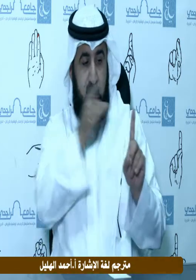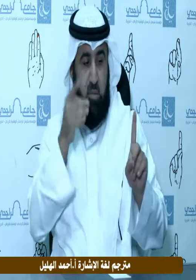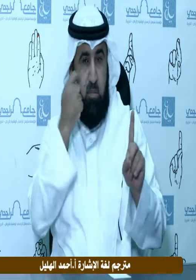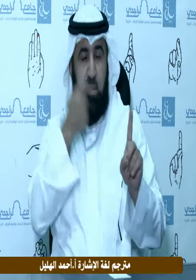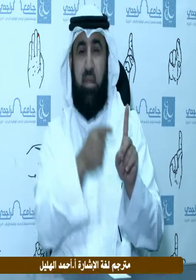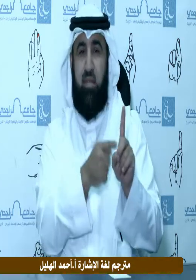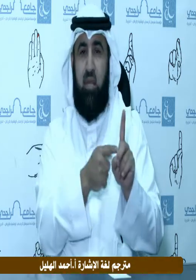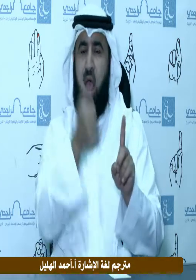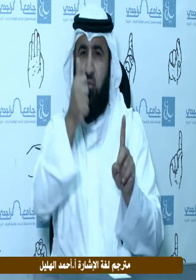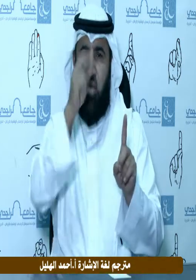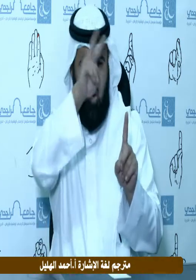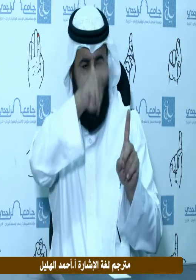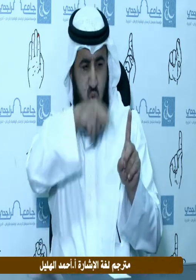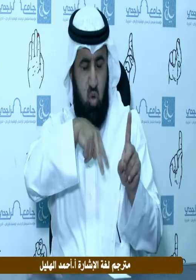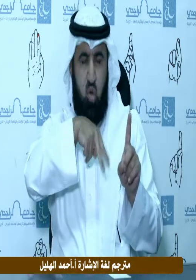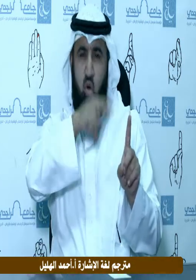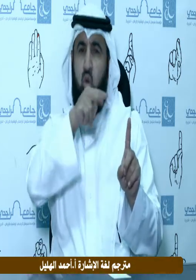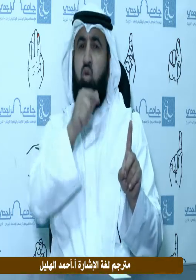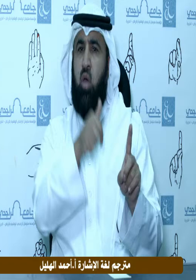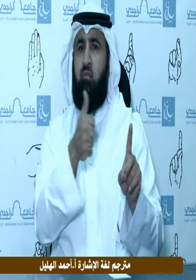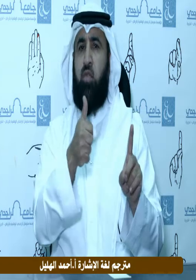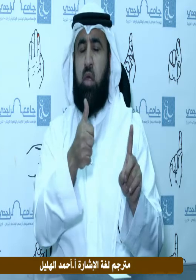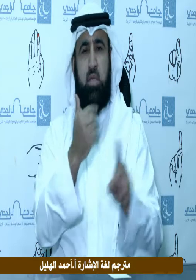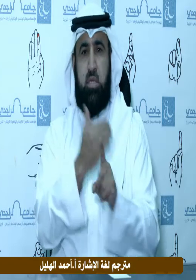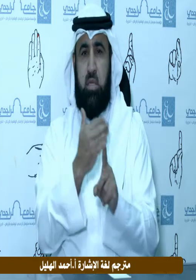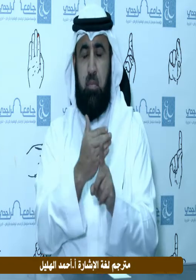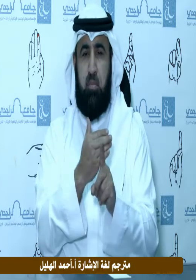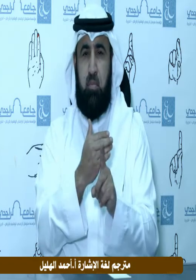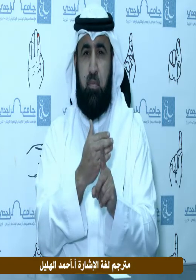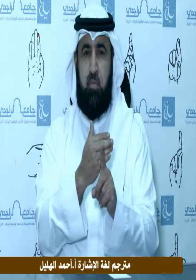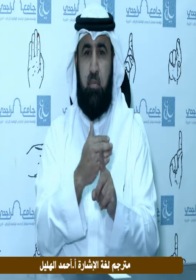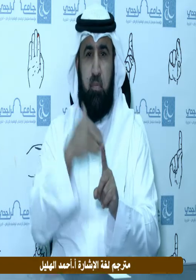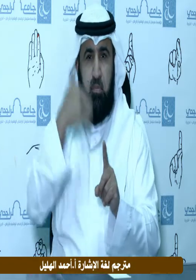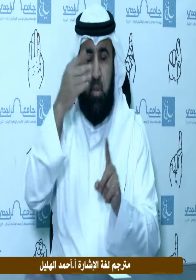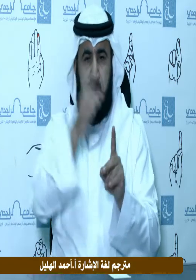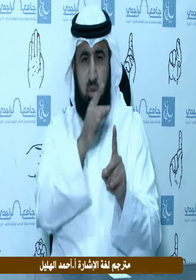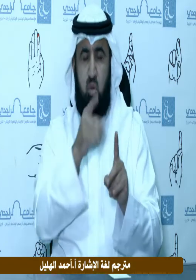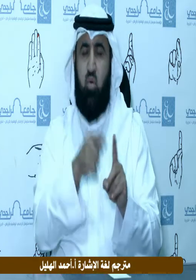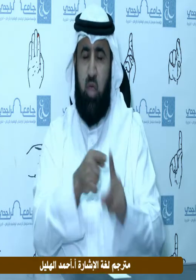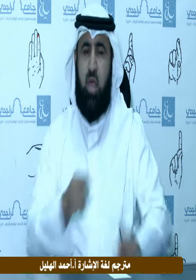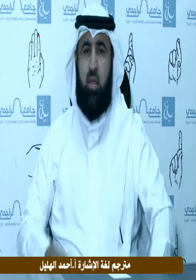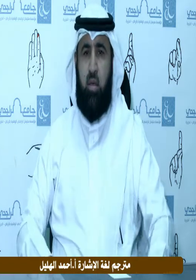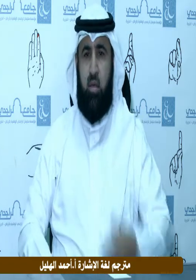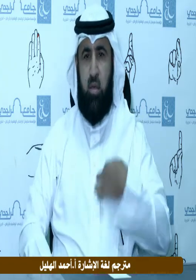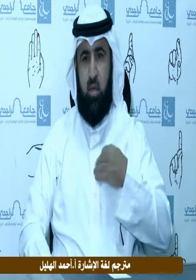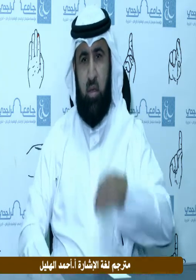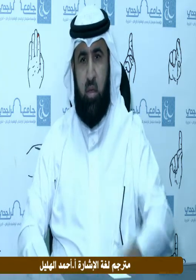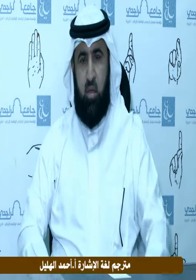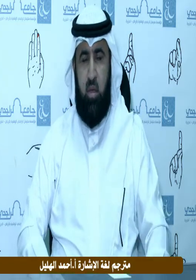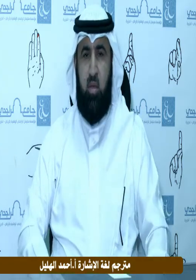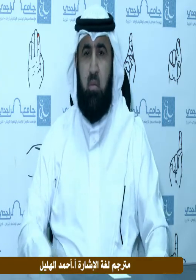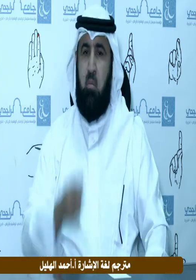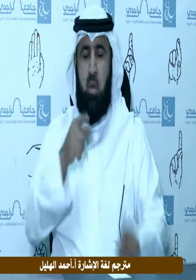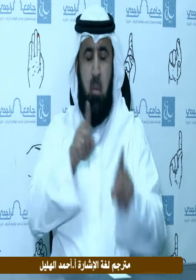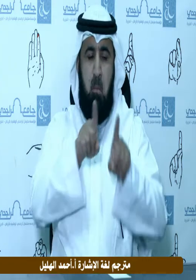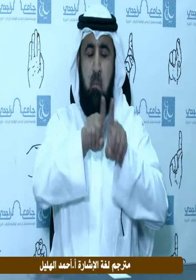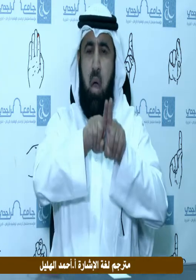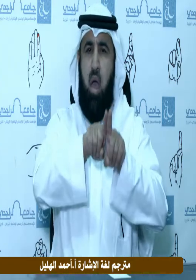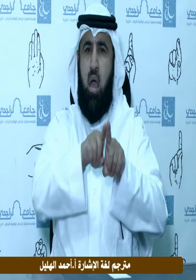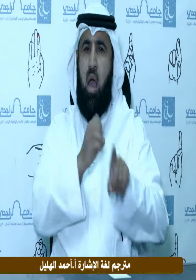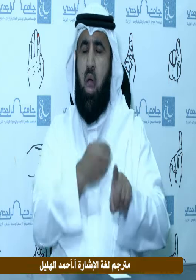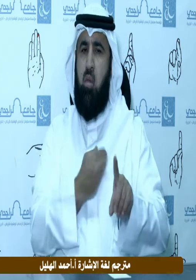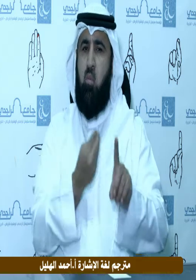فلينظر إليها فإنه أحرى أن يؤدم بينهما أن يؤلف بين قلبيهما